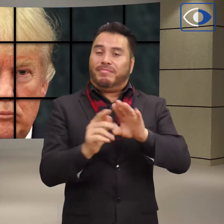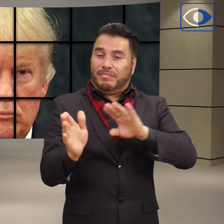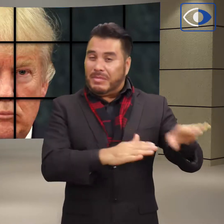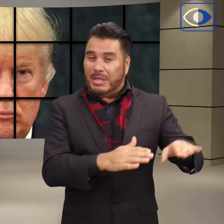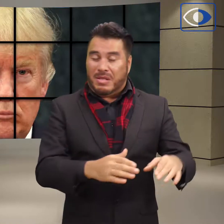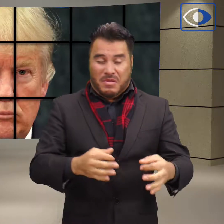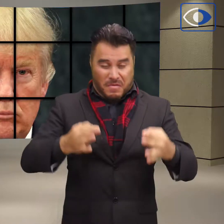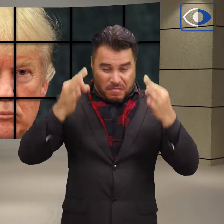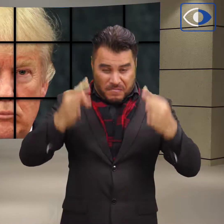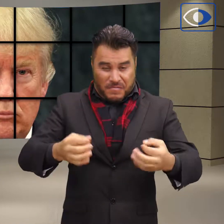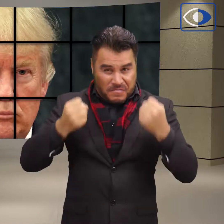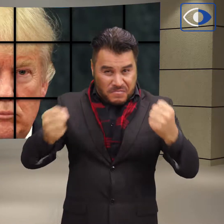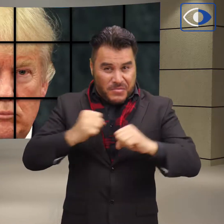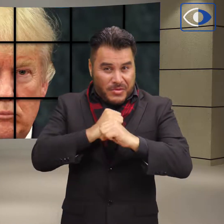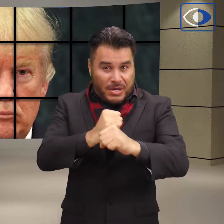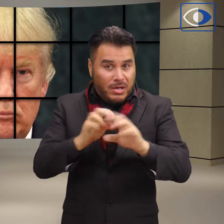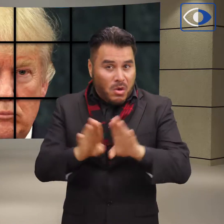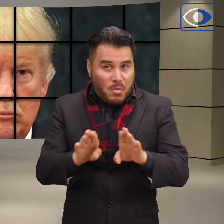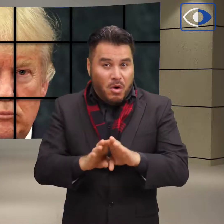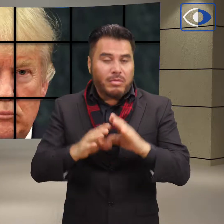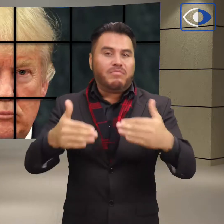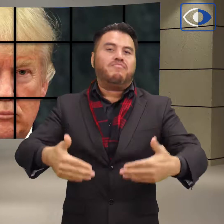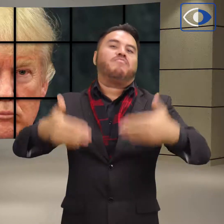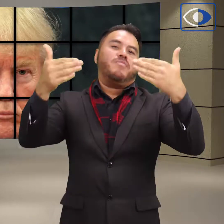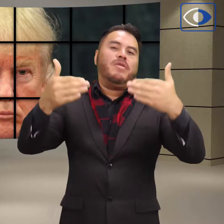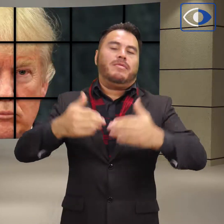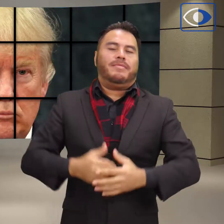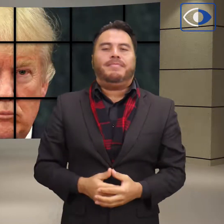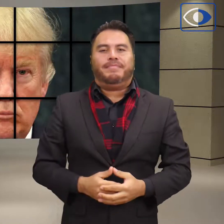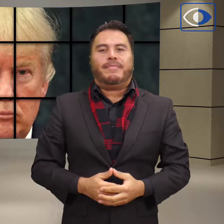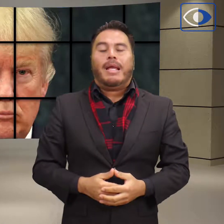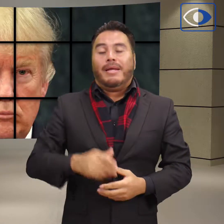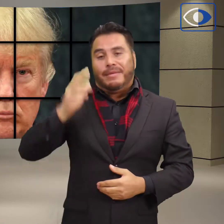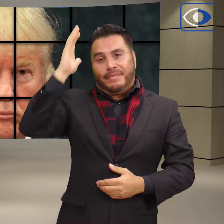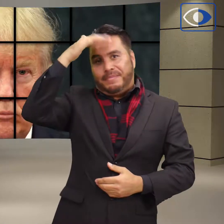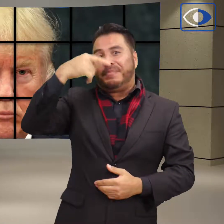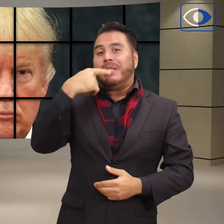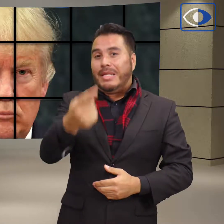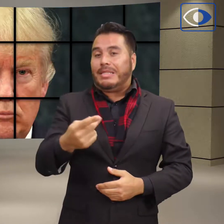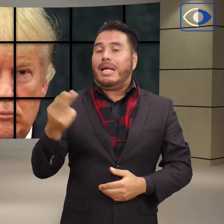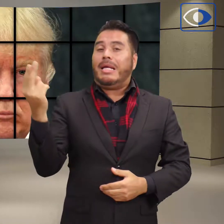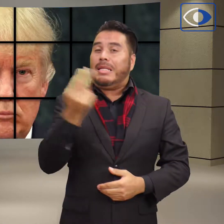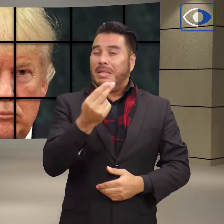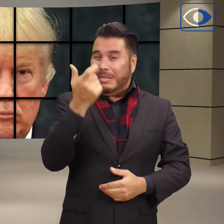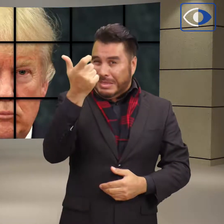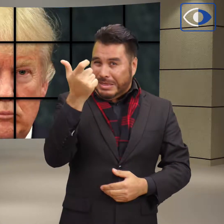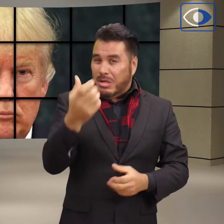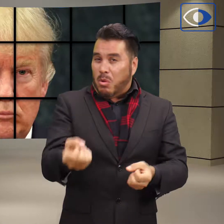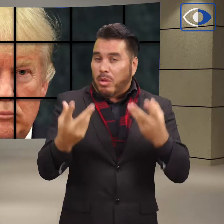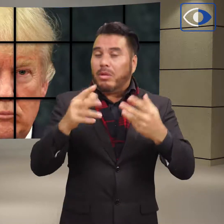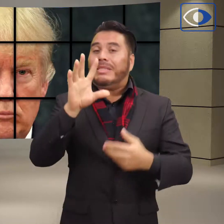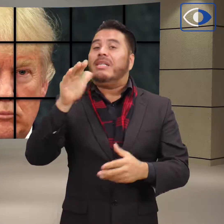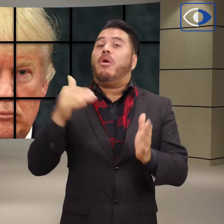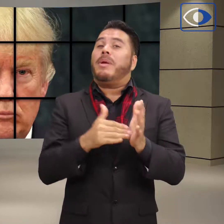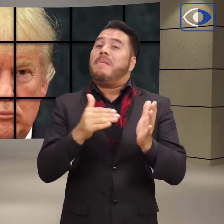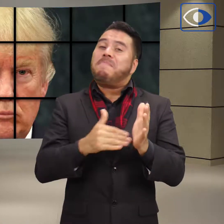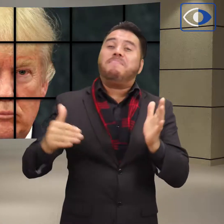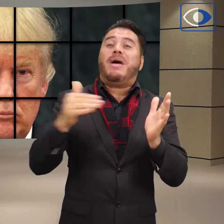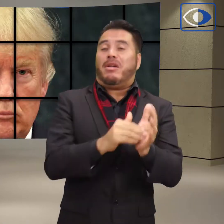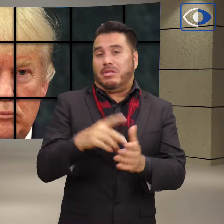antiguo el que funciona. Donald Trump reclama 5 mil millones de dólares para la valla que prometió construir en la